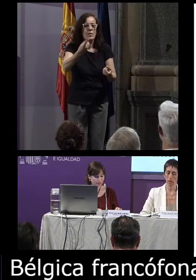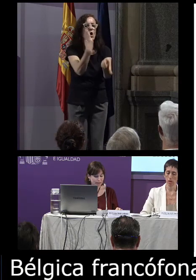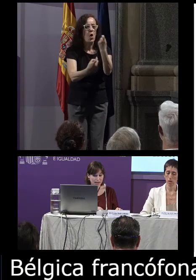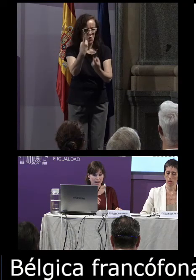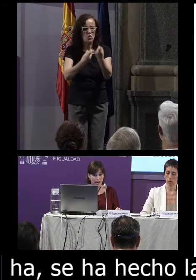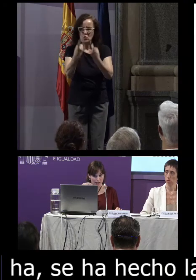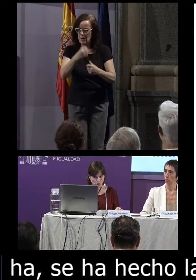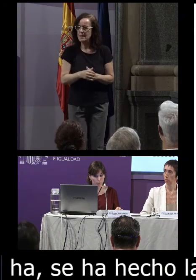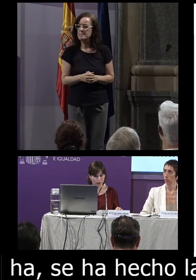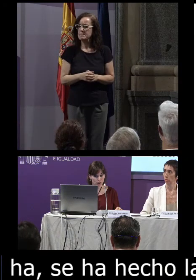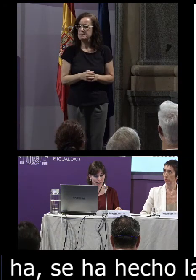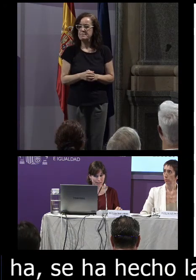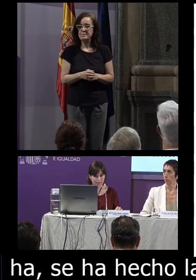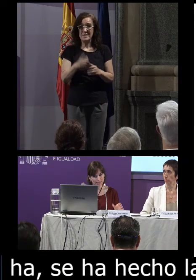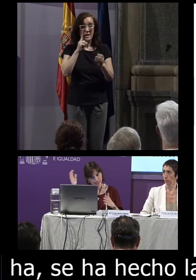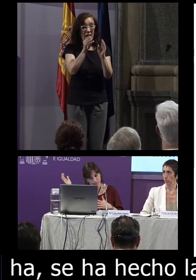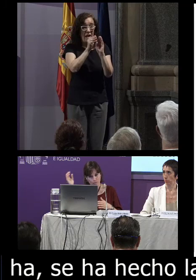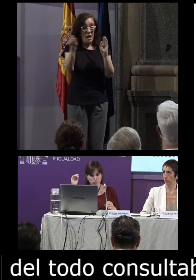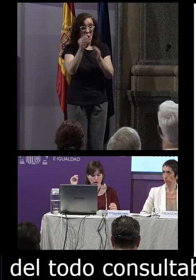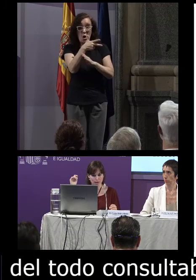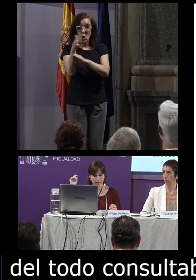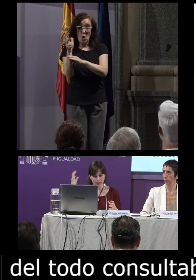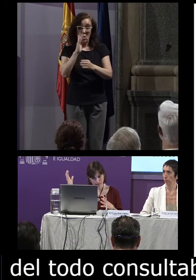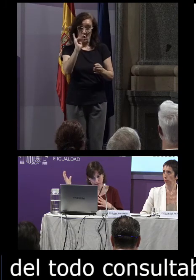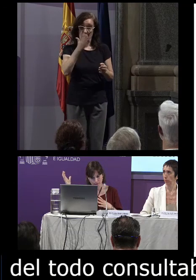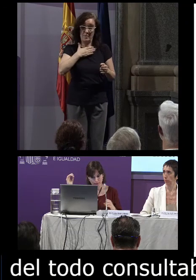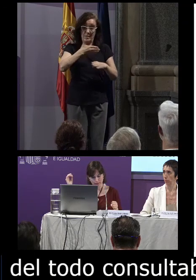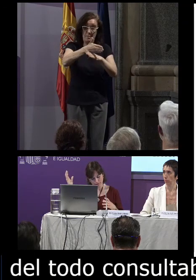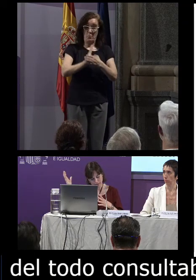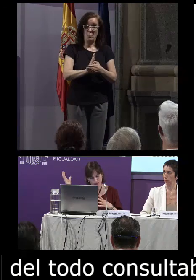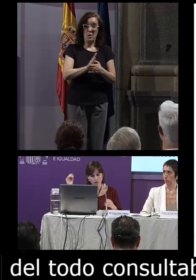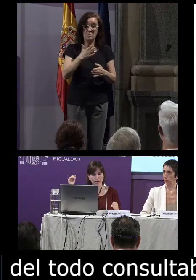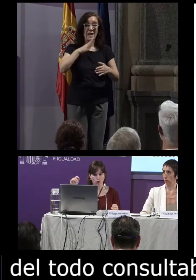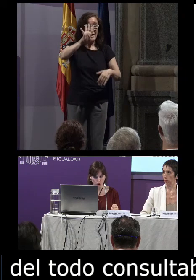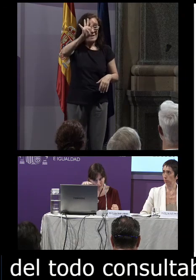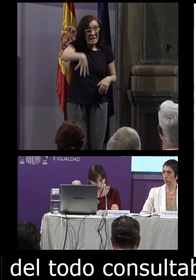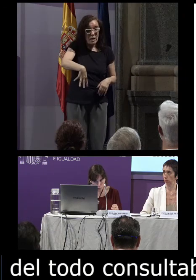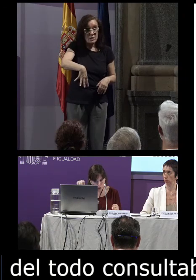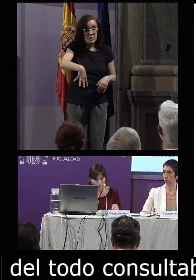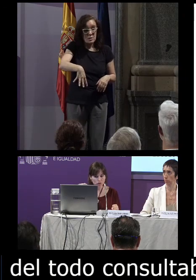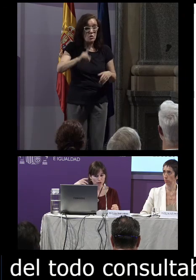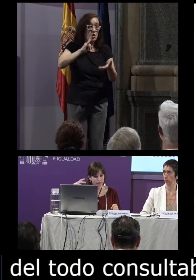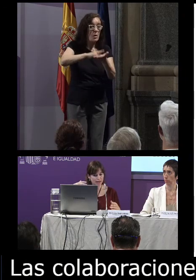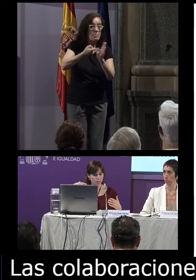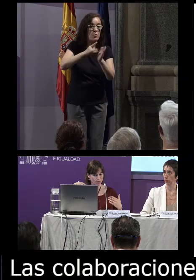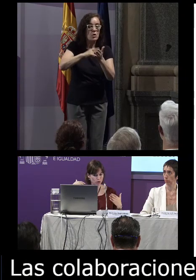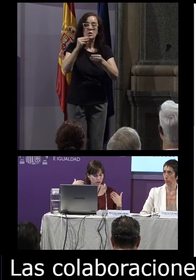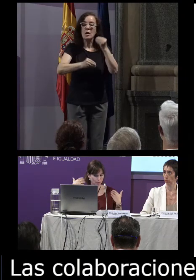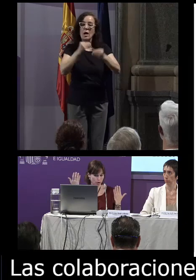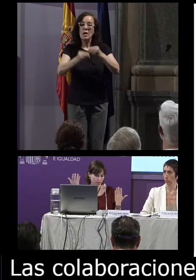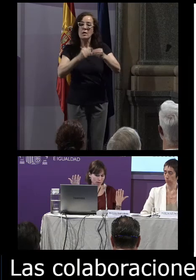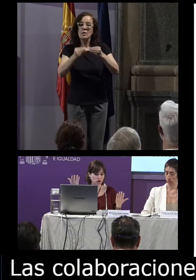las colaboraciones existentes que tenemos por la parte de Cataluña con estos proyectos hacen que